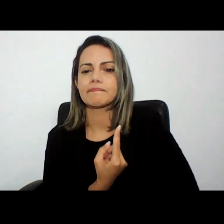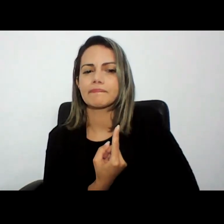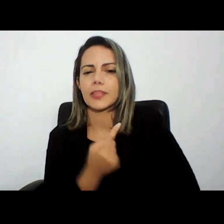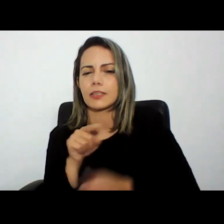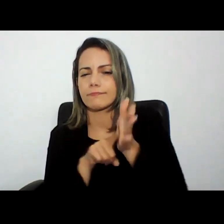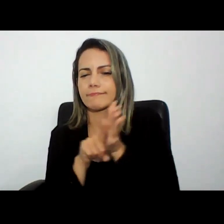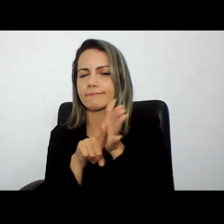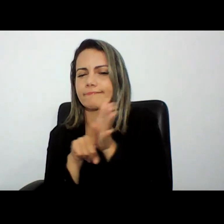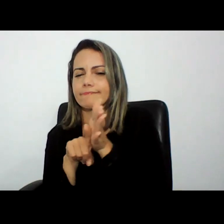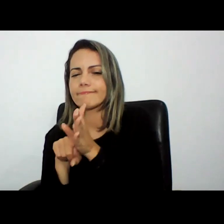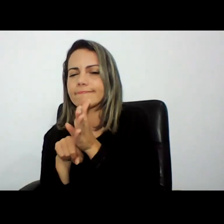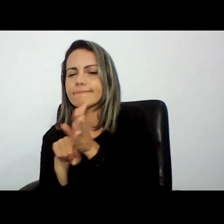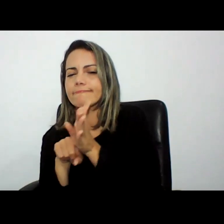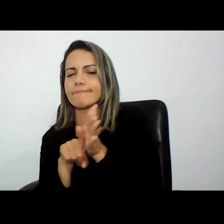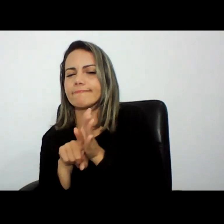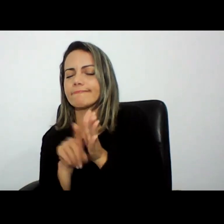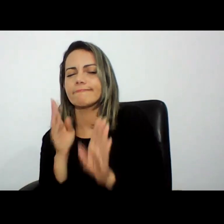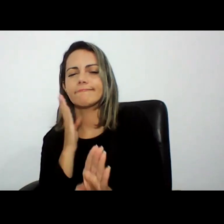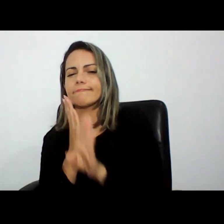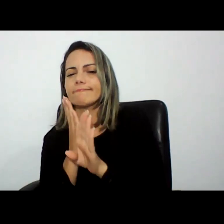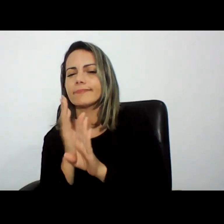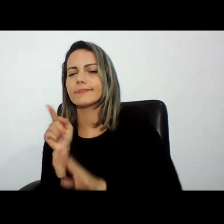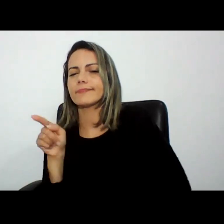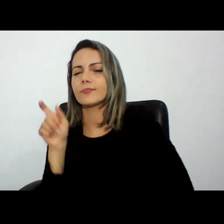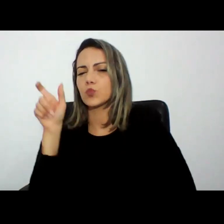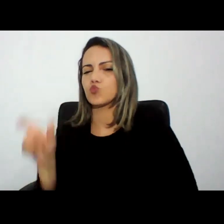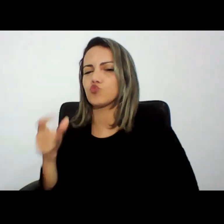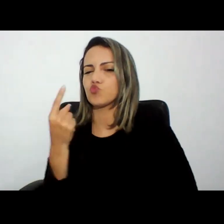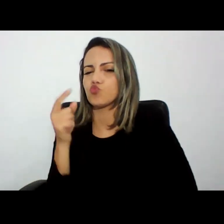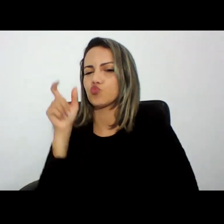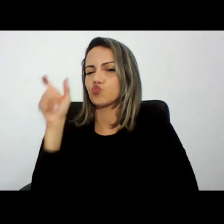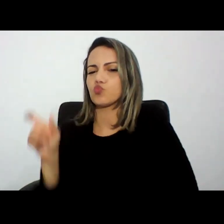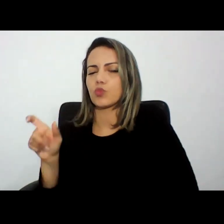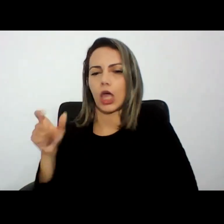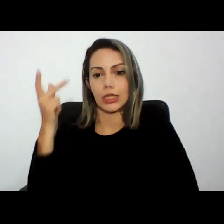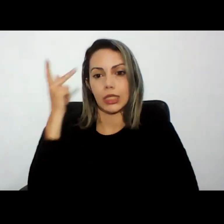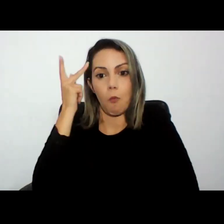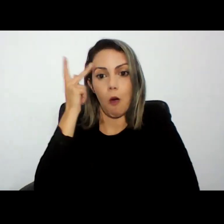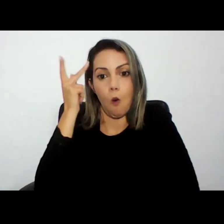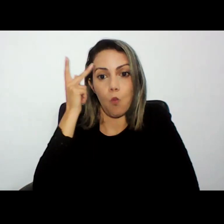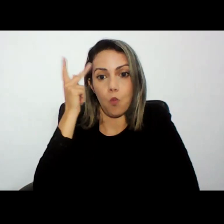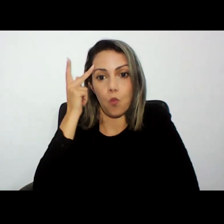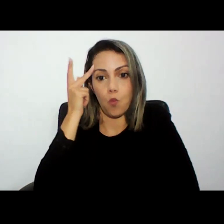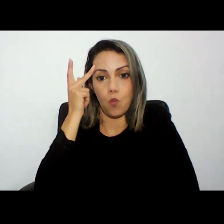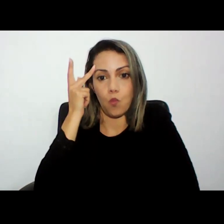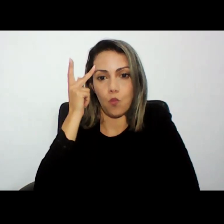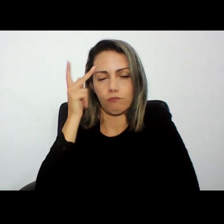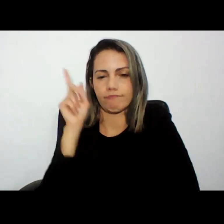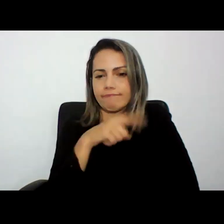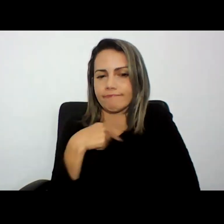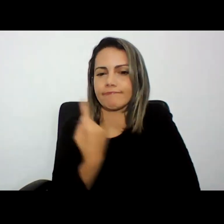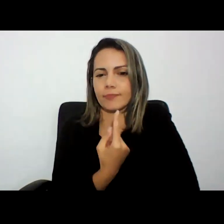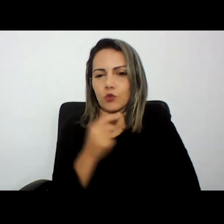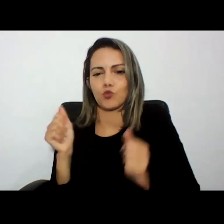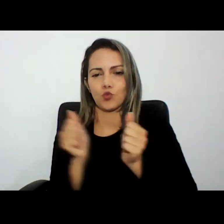detectou que uma dessas pessoas ela estava em São Paulo então a gente fez uma diligência em conjunto com a Polícia